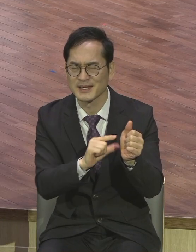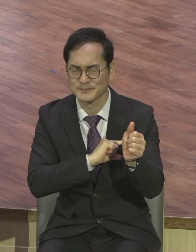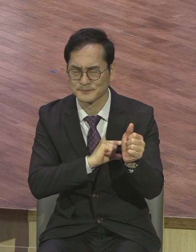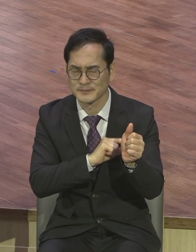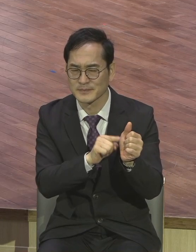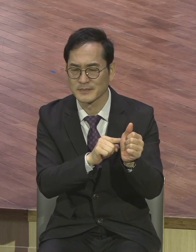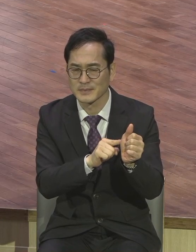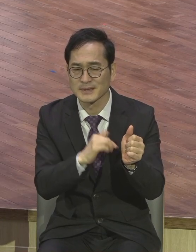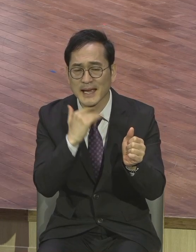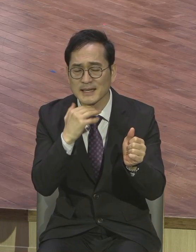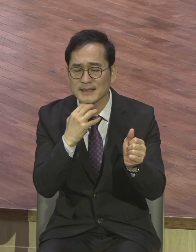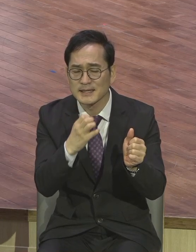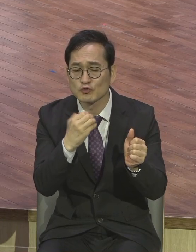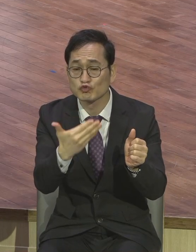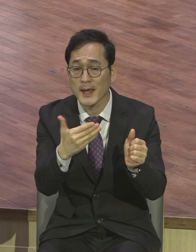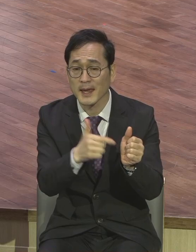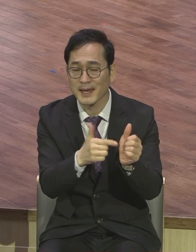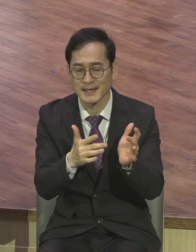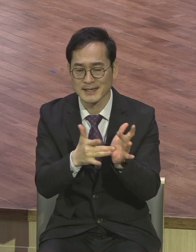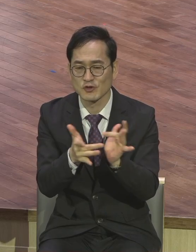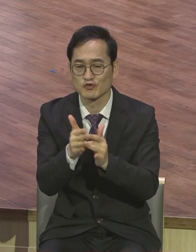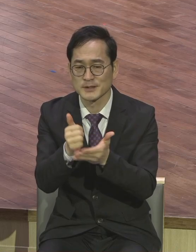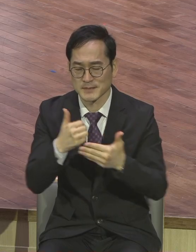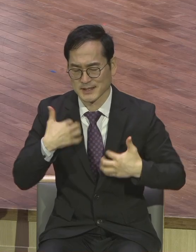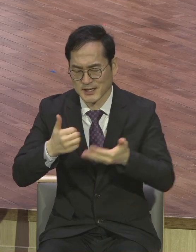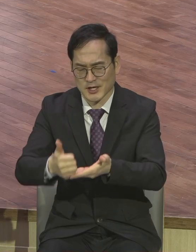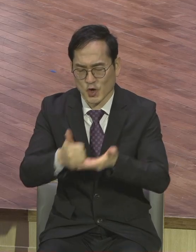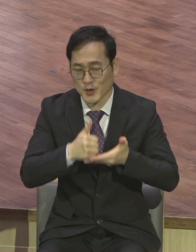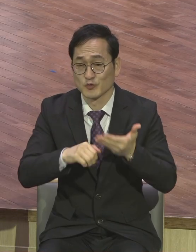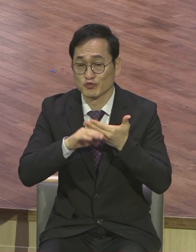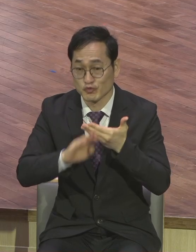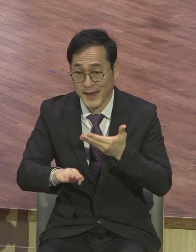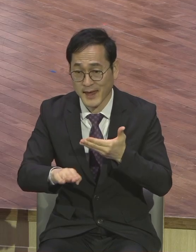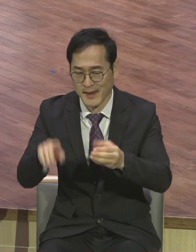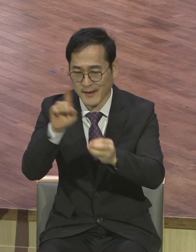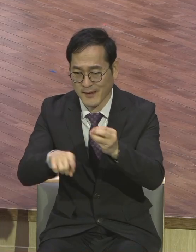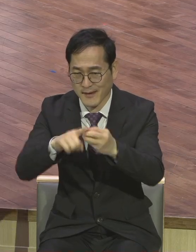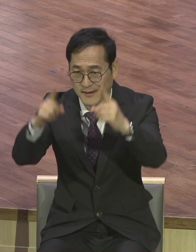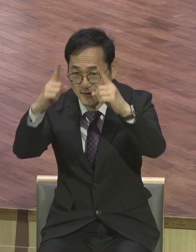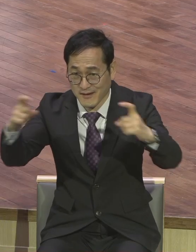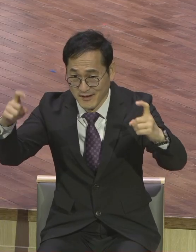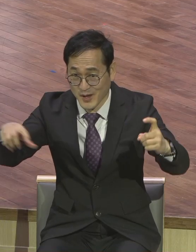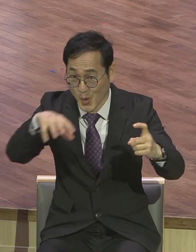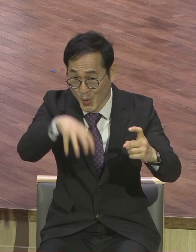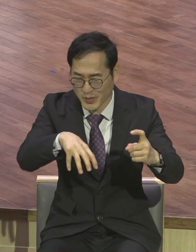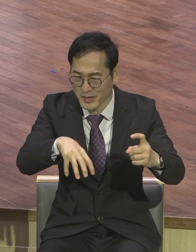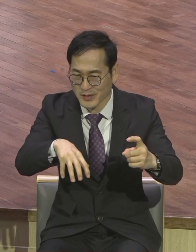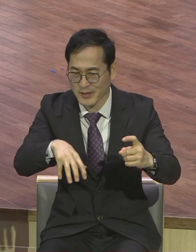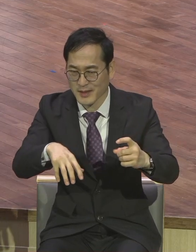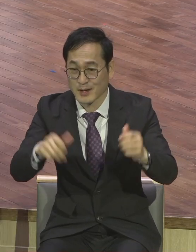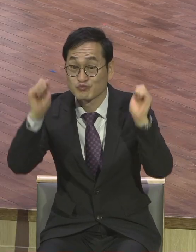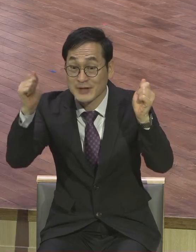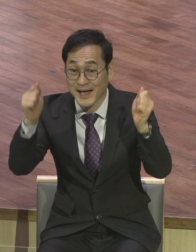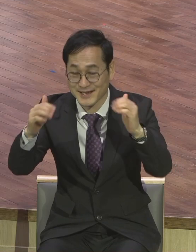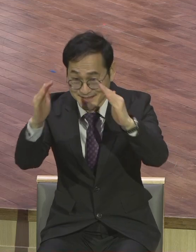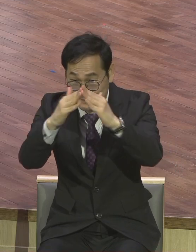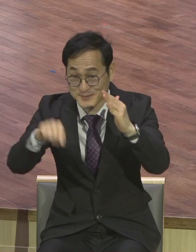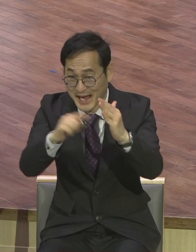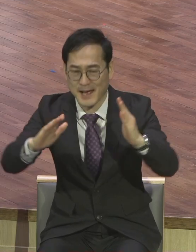영접하고 법당을 다 철거를 그렇게 하고 오늘 그렇게 이분은